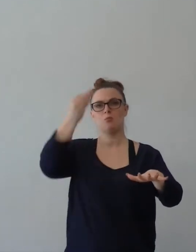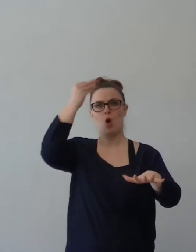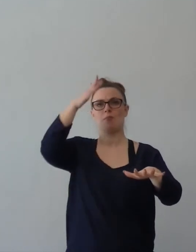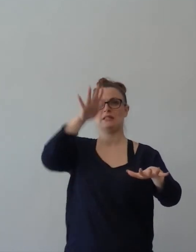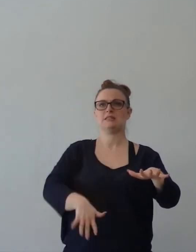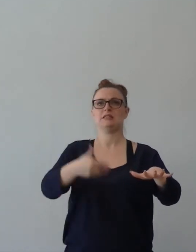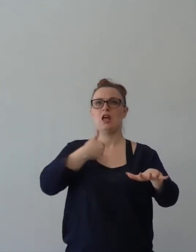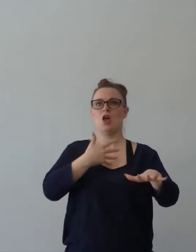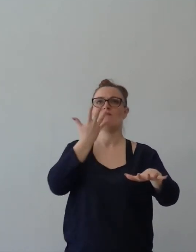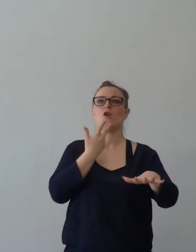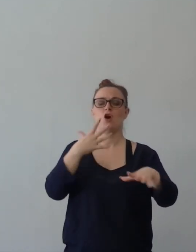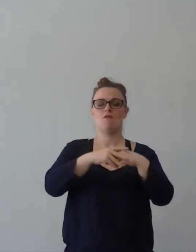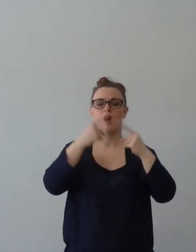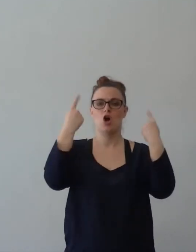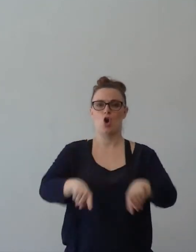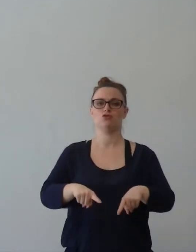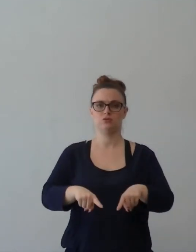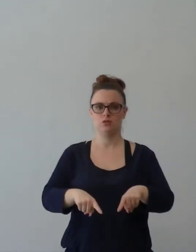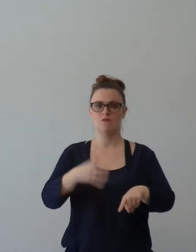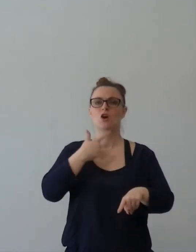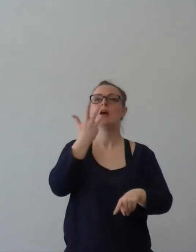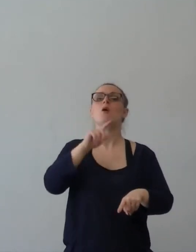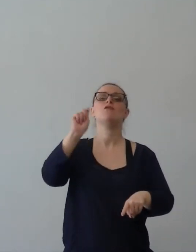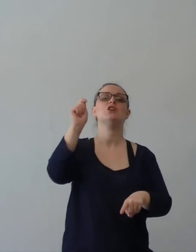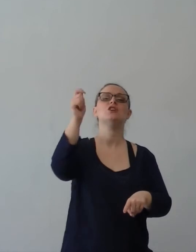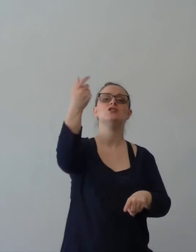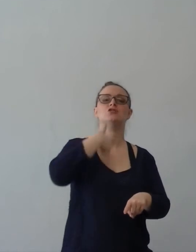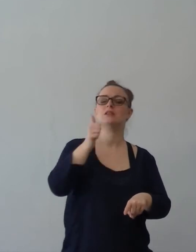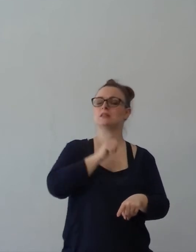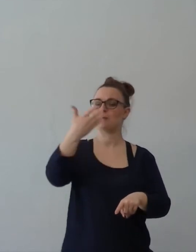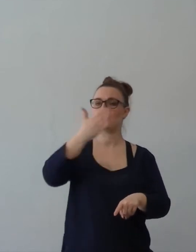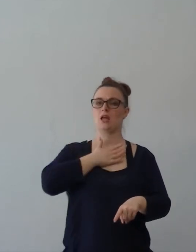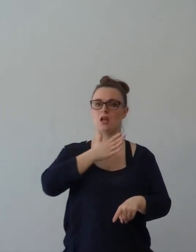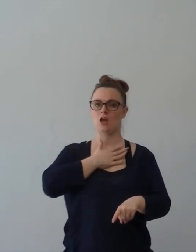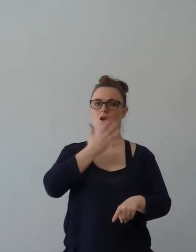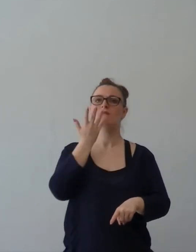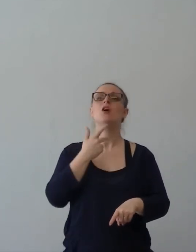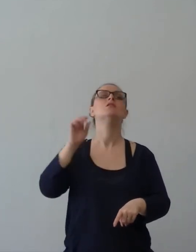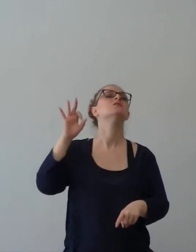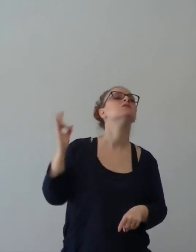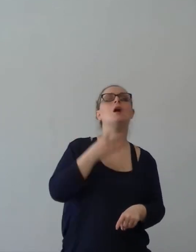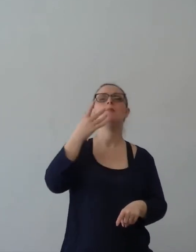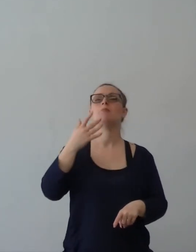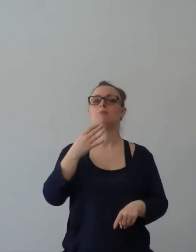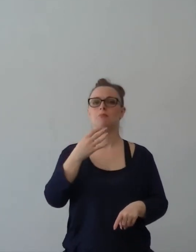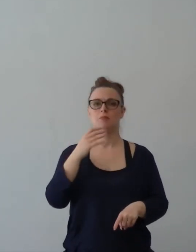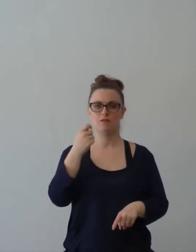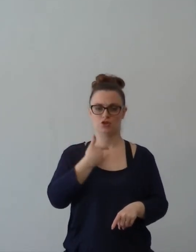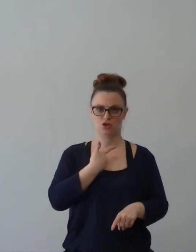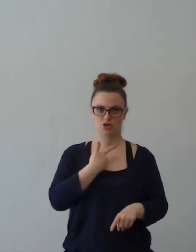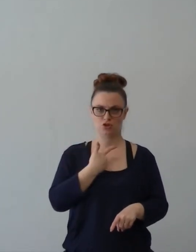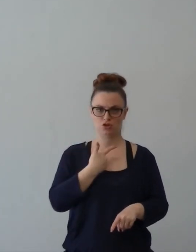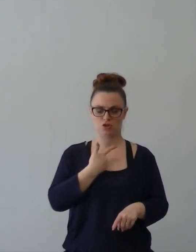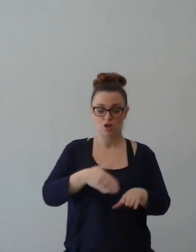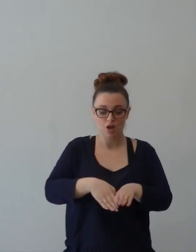Si fa così. Se la vogliamo sempre vinta noi, in una parola, se non arretriamo mai